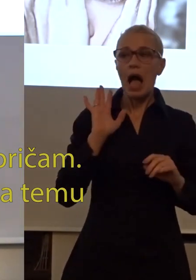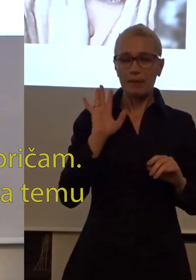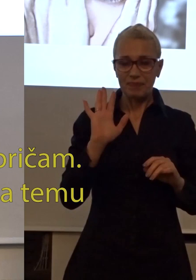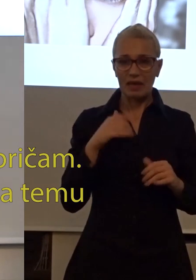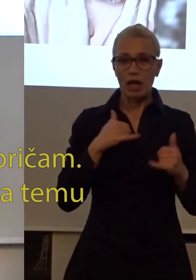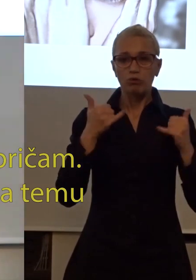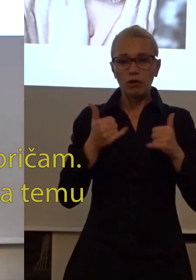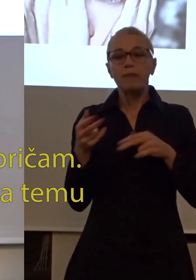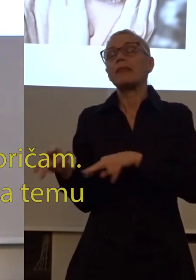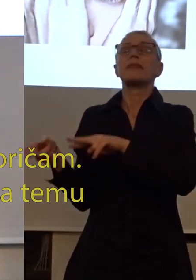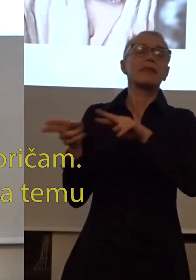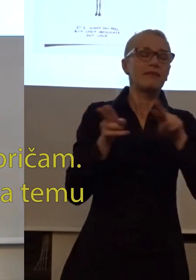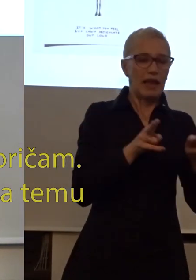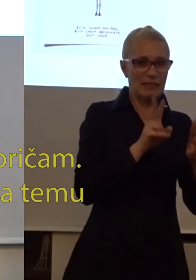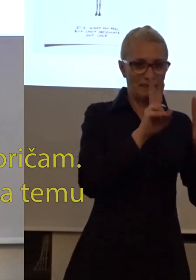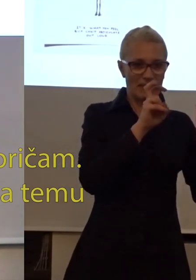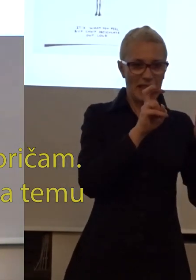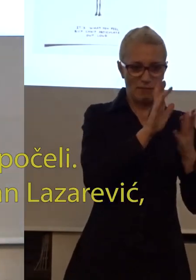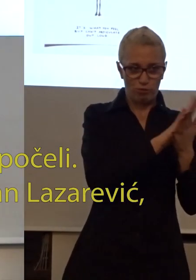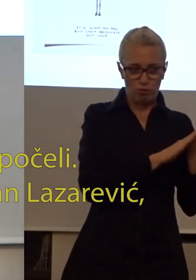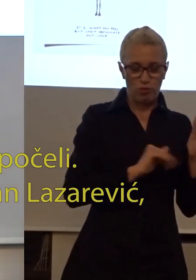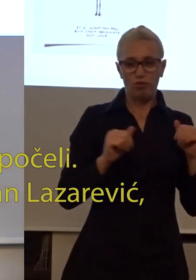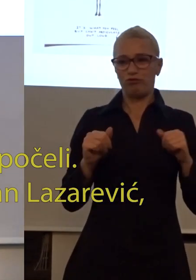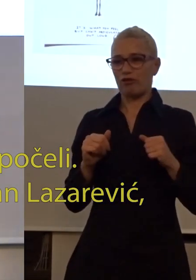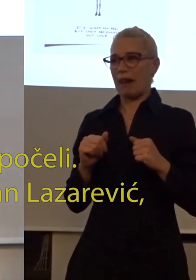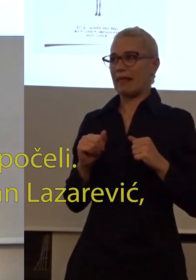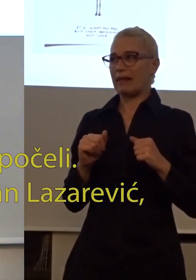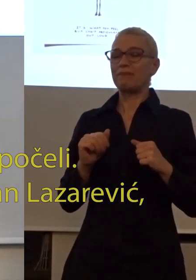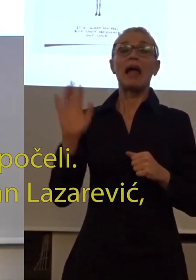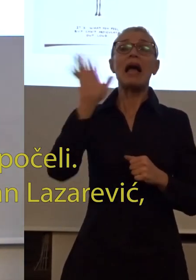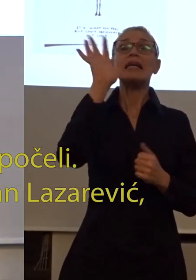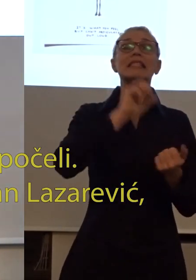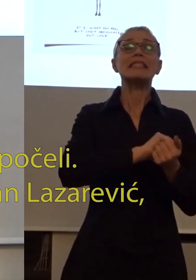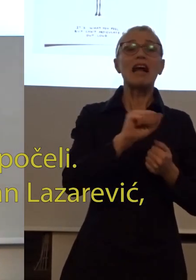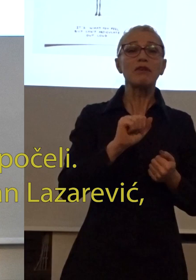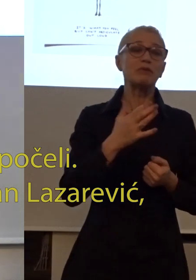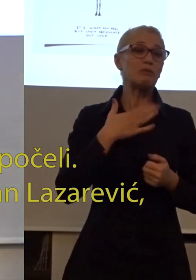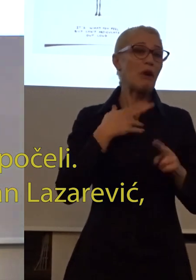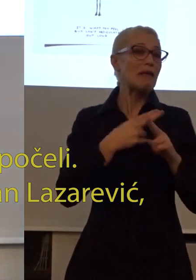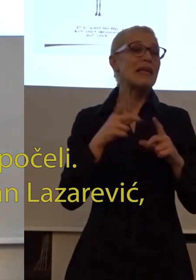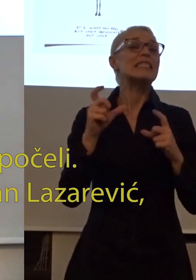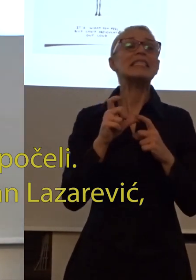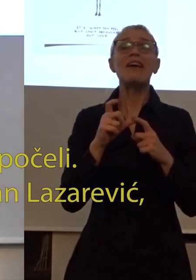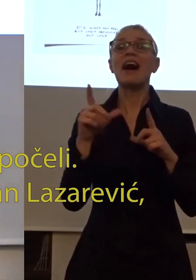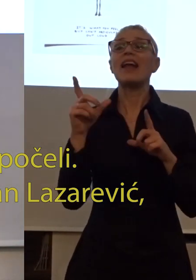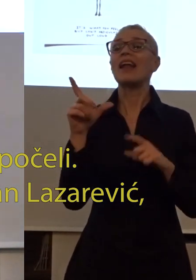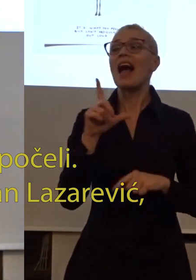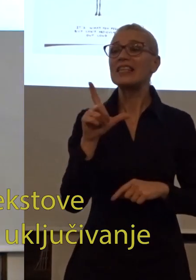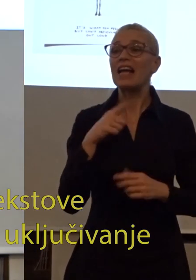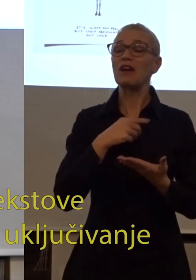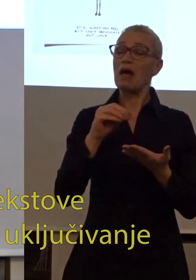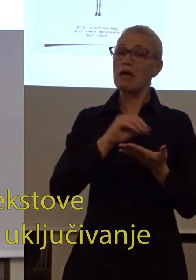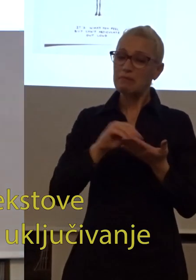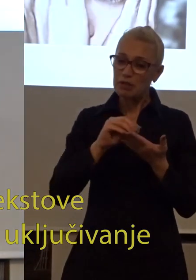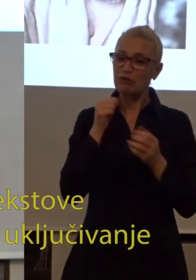Ali sada ću da se vratim na ovu temu o kojoj smo i započeli. Zdravo svima, ja sam Stefan Lazarević,